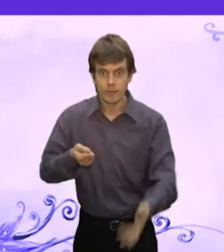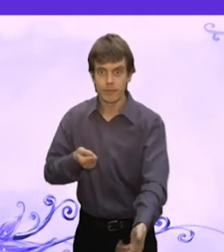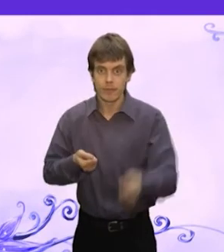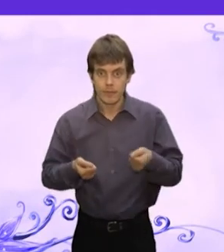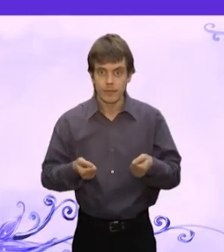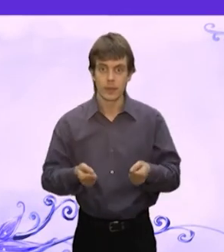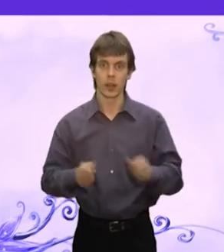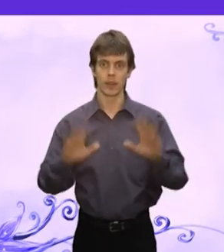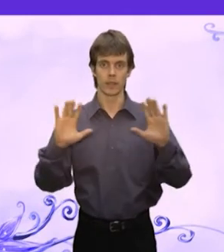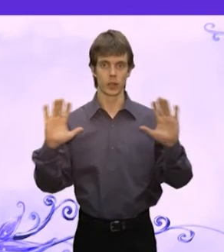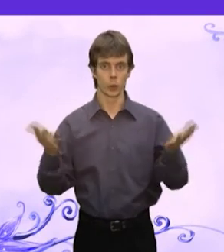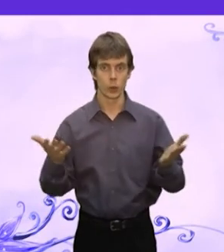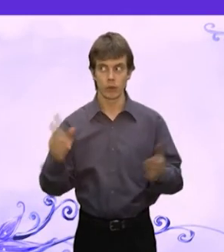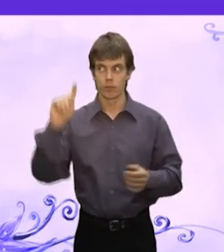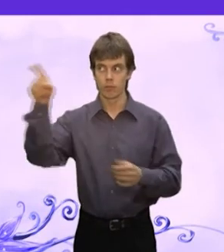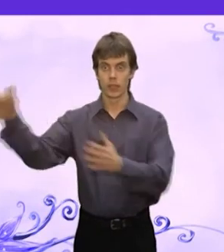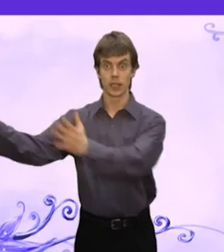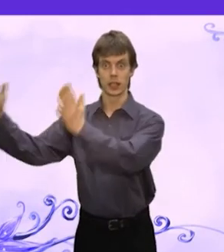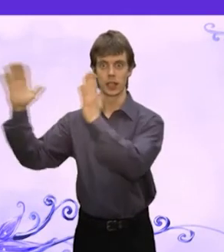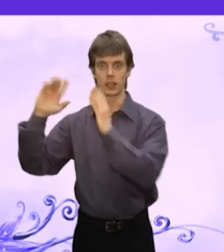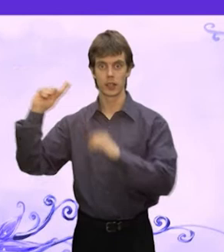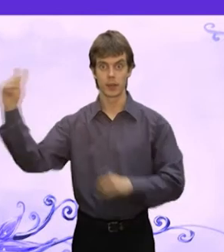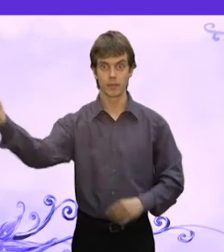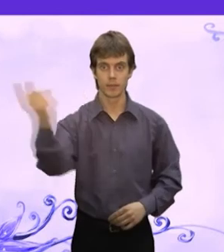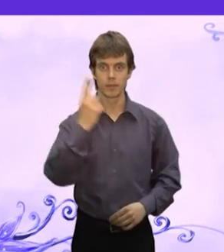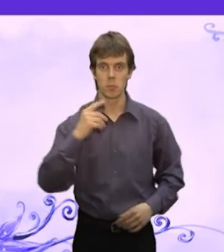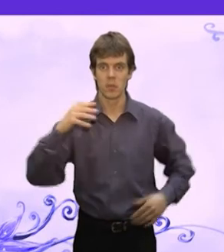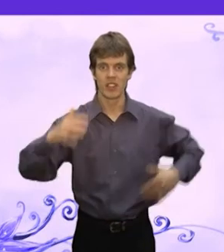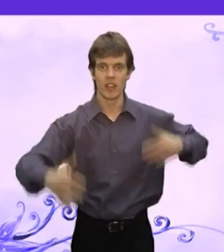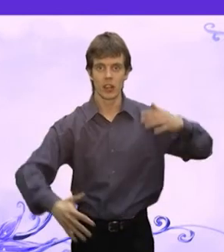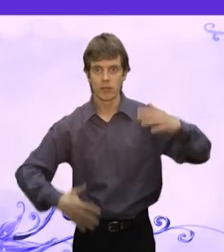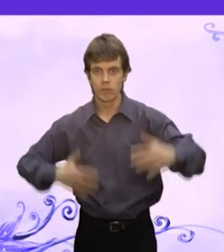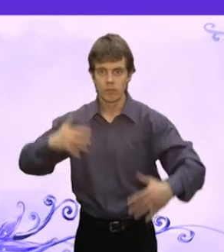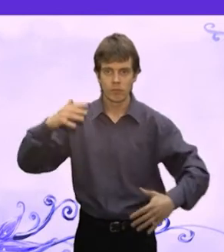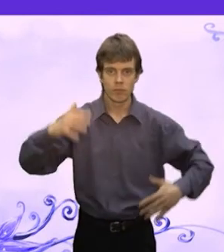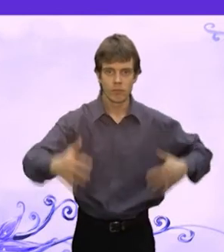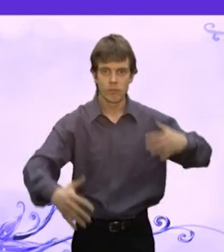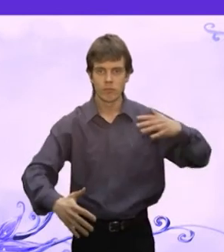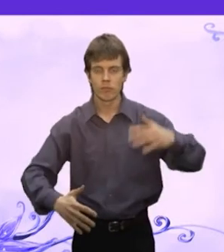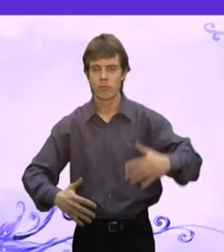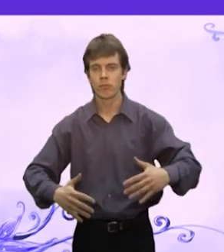Друг из Дубравы медведь вылезает